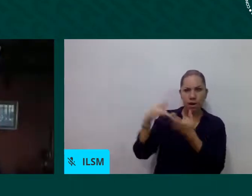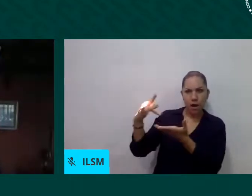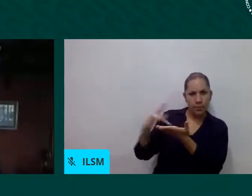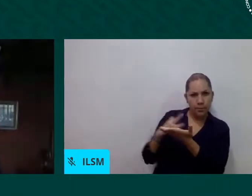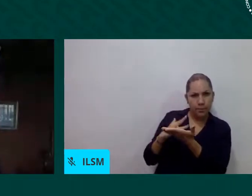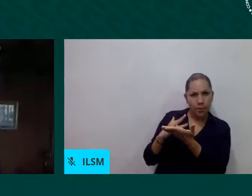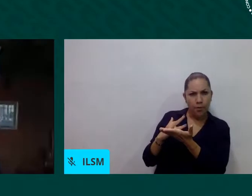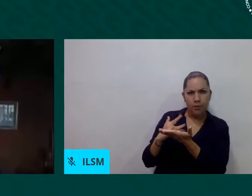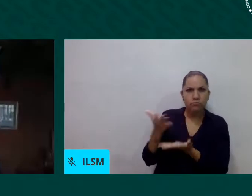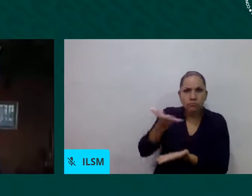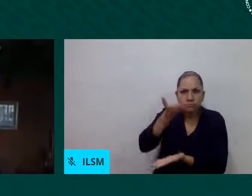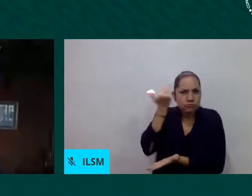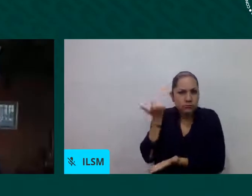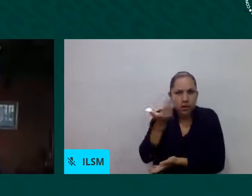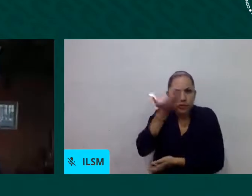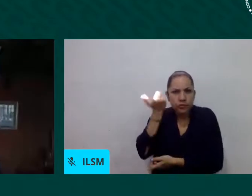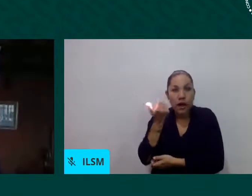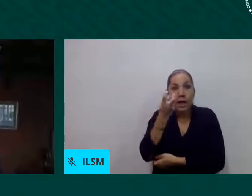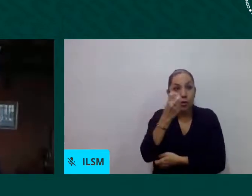también